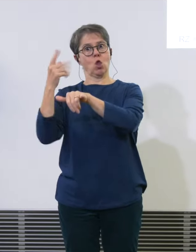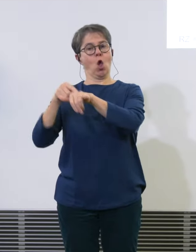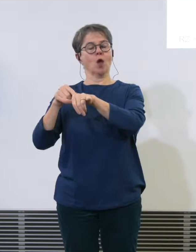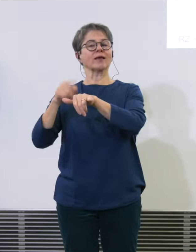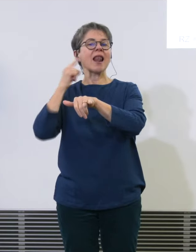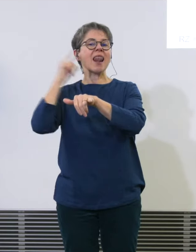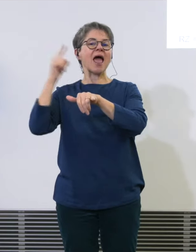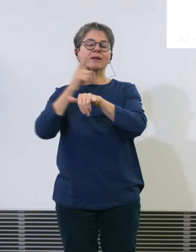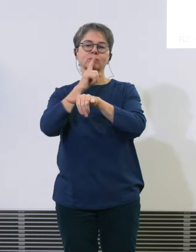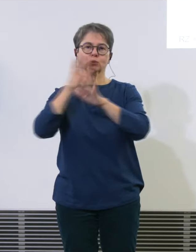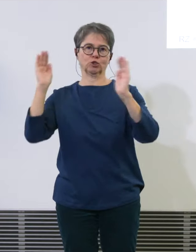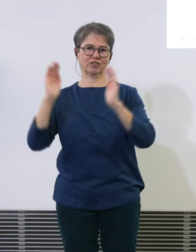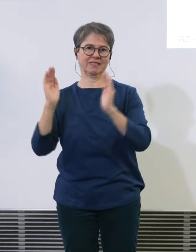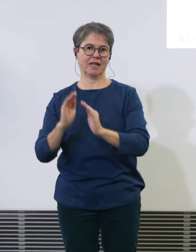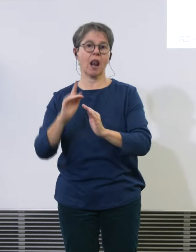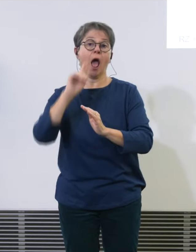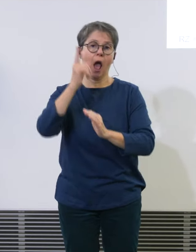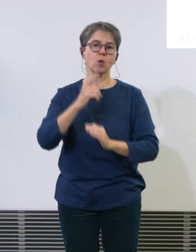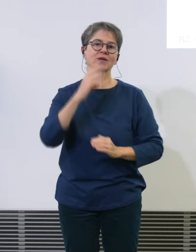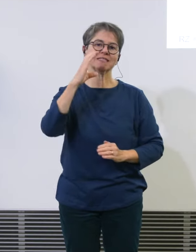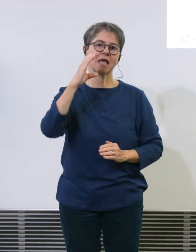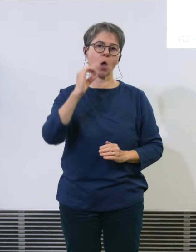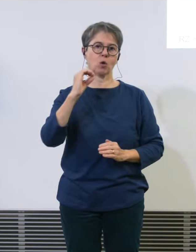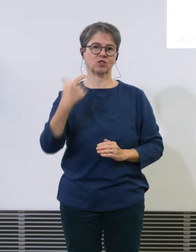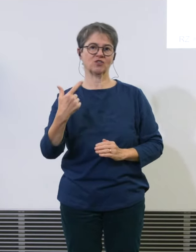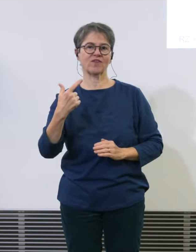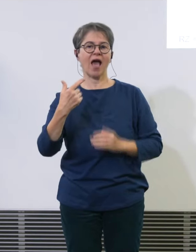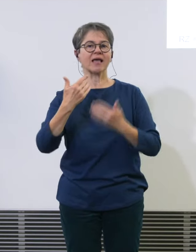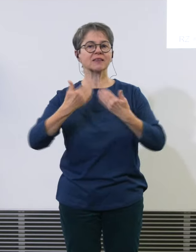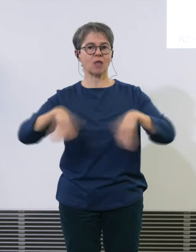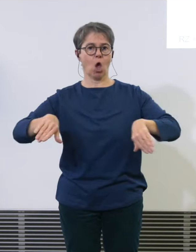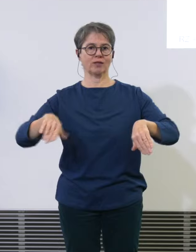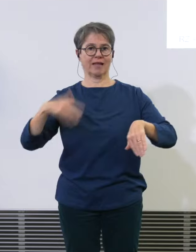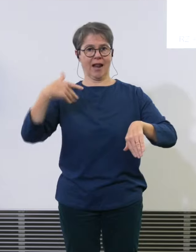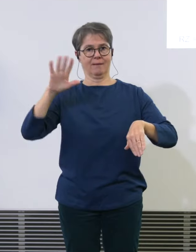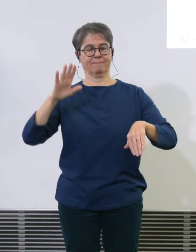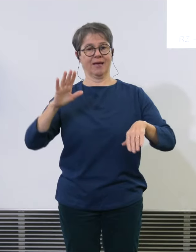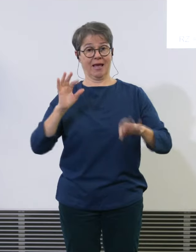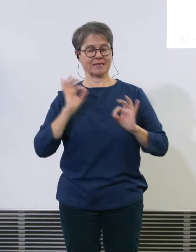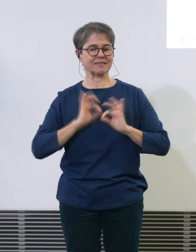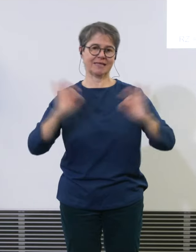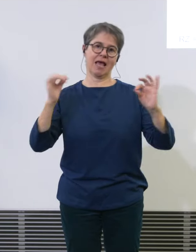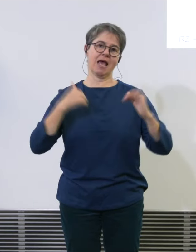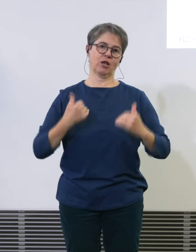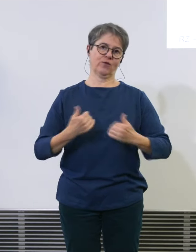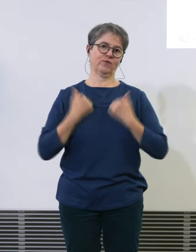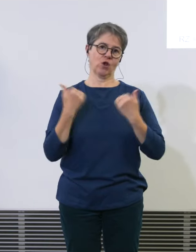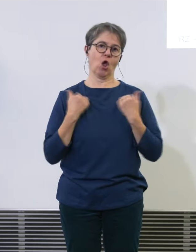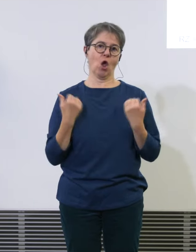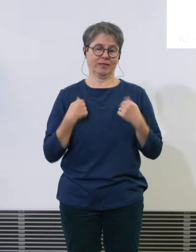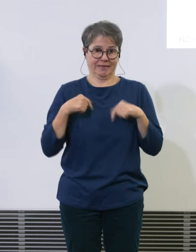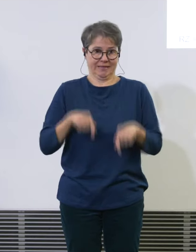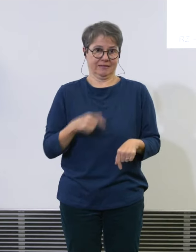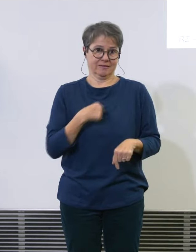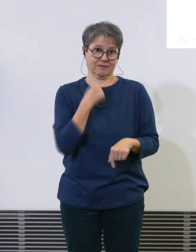-neutralere Flugzeuge. Und das ist erfreulich, das möchte ich an dieser Stelle auch sagen. Und das hat eine zunehmend positive